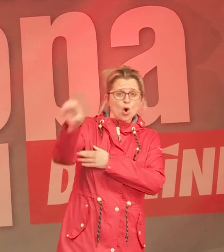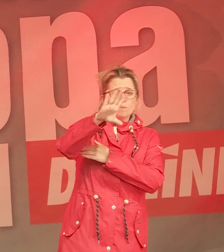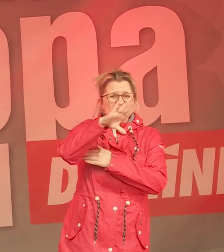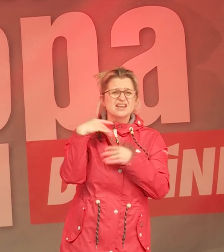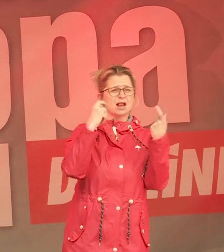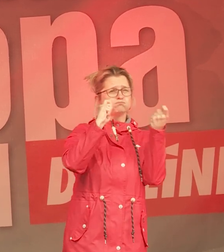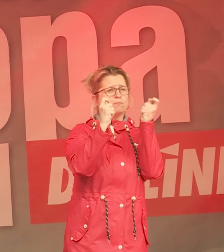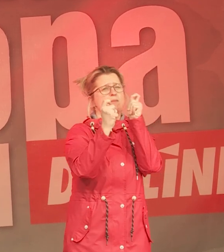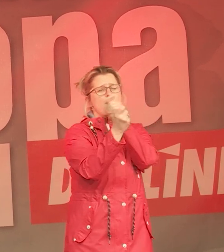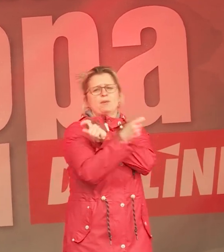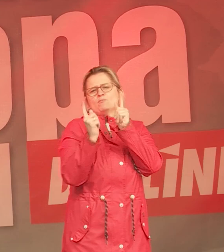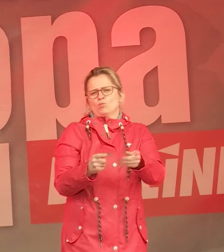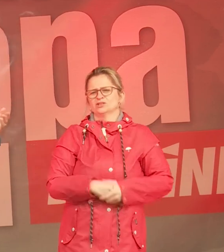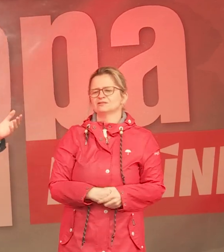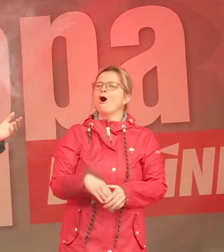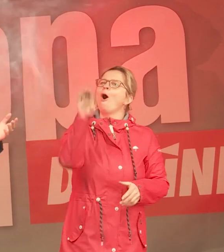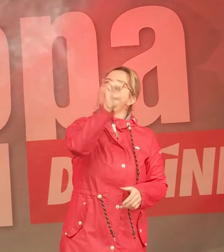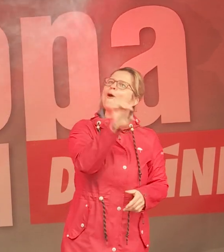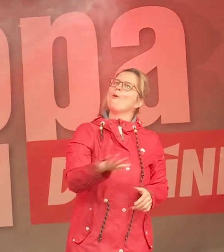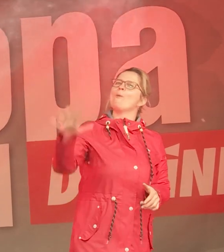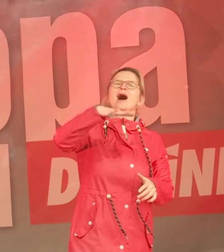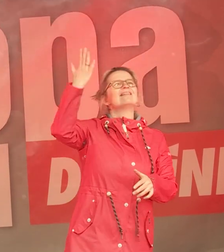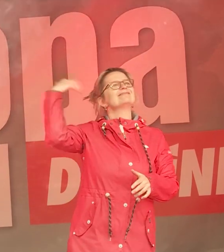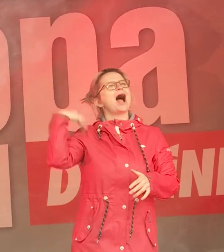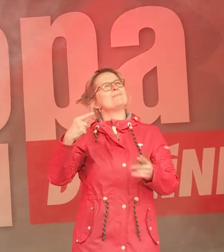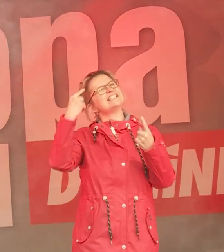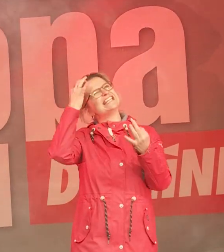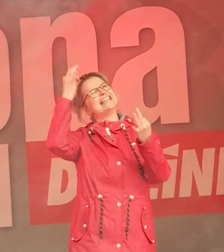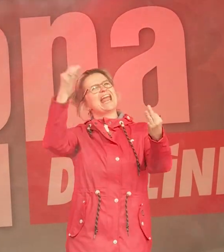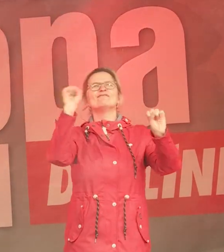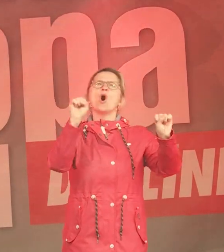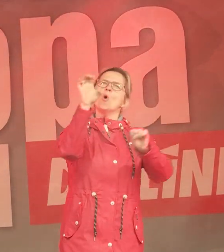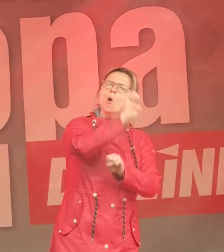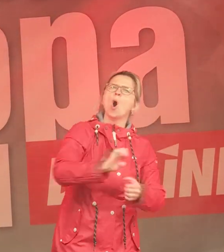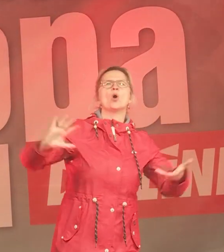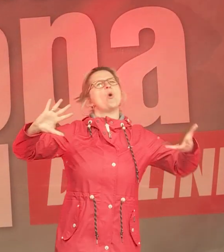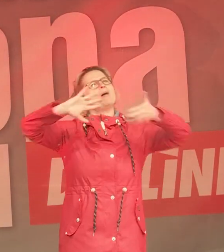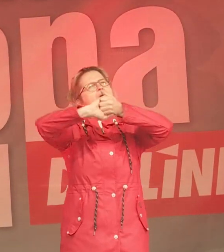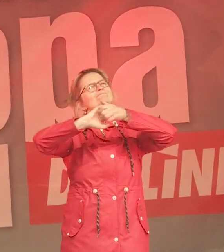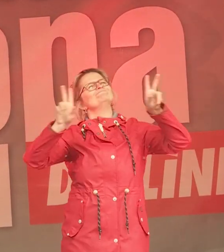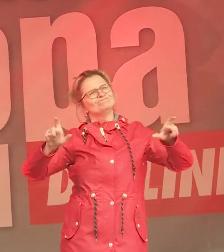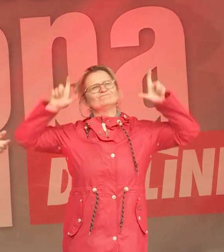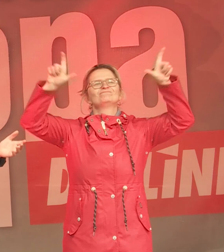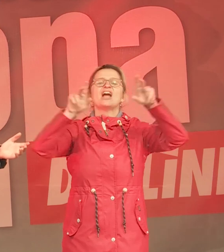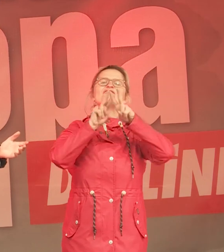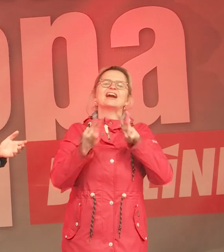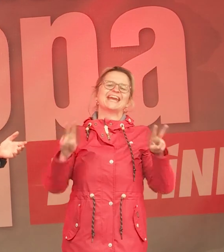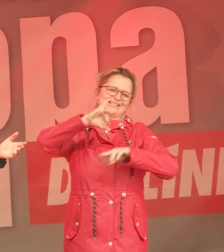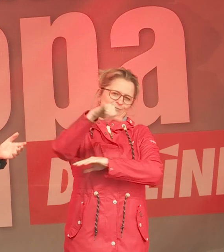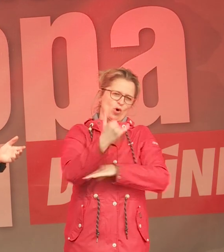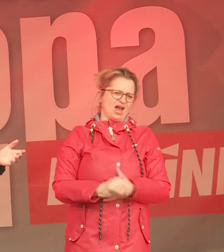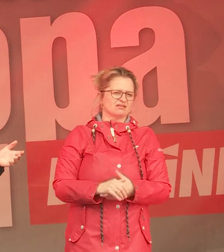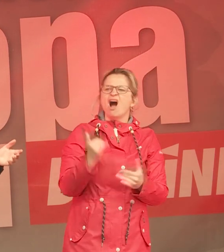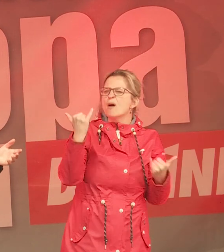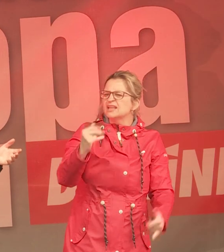Auch dieses Europa, das hatte mal die große Idee einer Friedensmacht, eines Friedensprojekts. Heute ist auch Europa ein